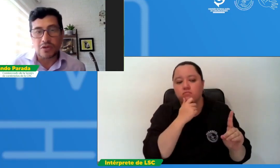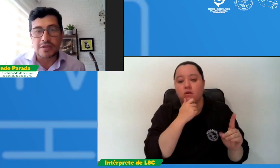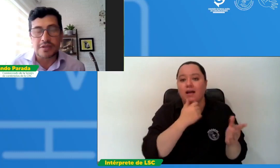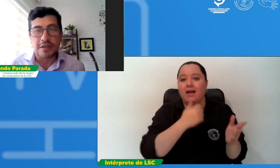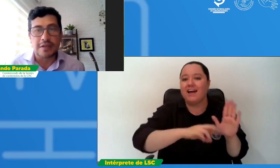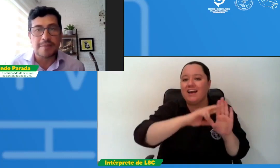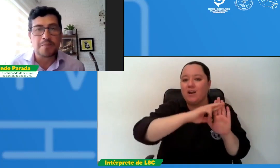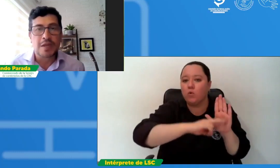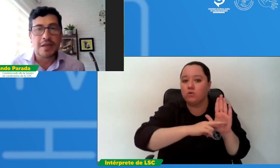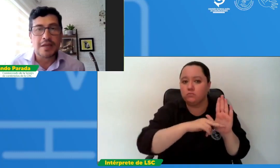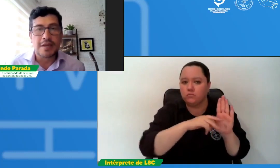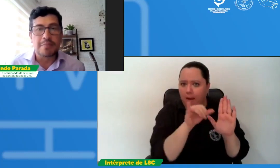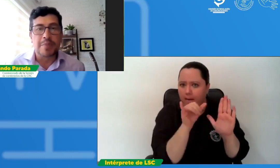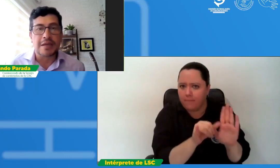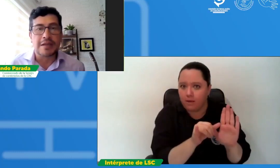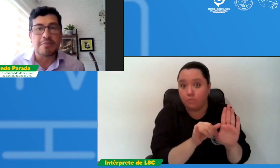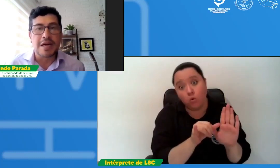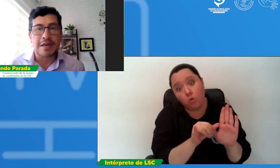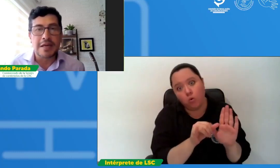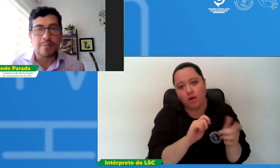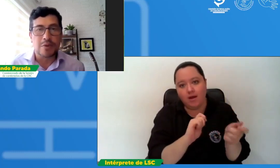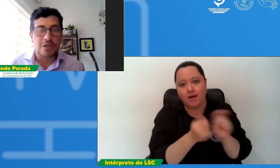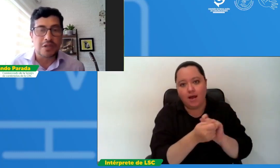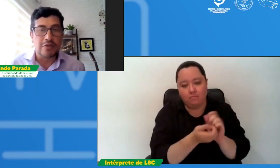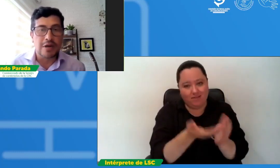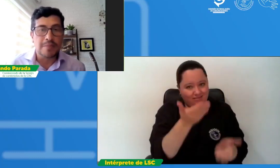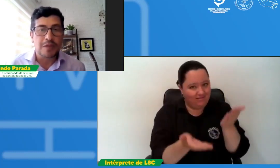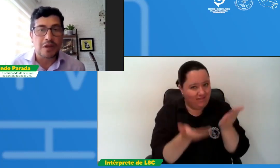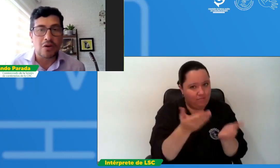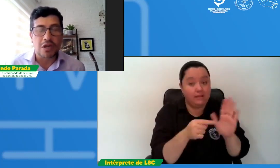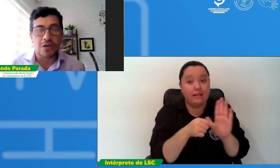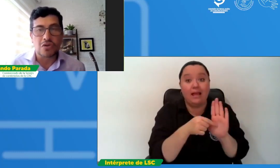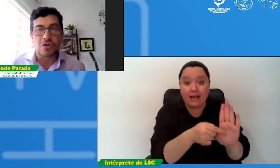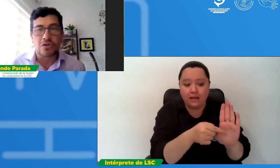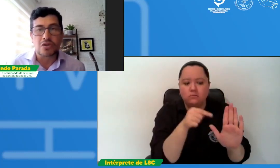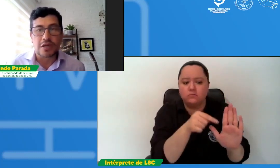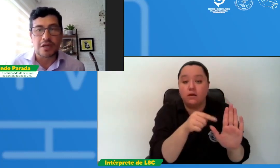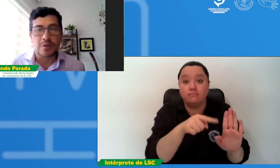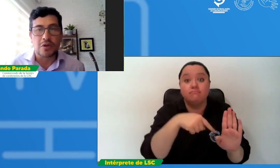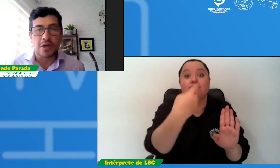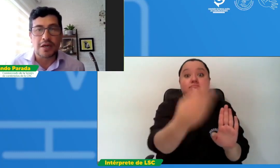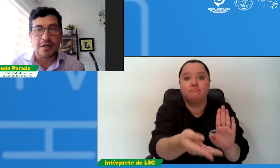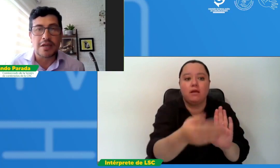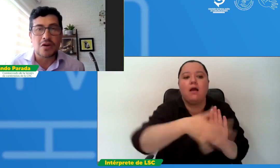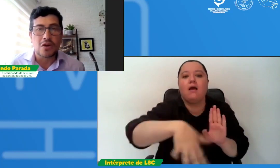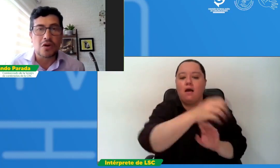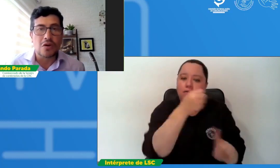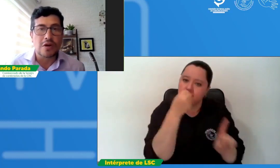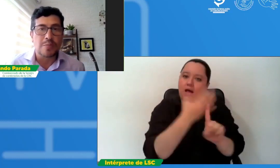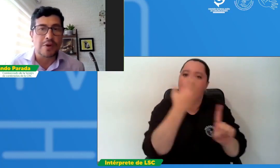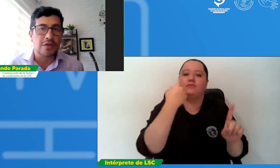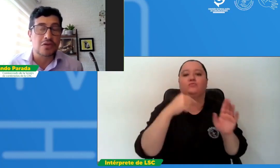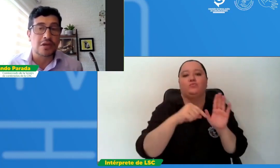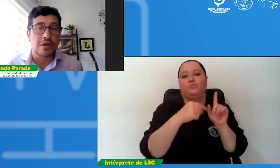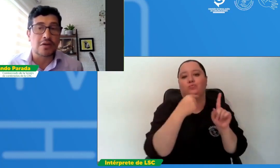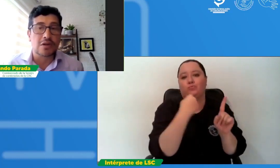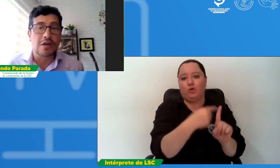existente impacte de manera positiva lo que nosotros queremos lograr y no lo que pueda suceder al contrario,